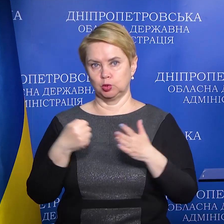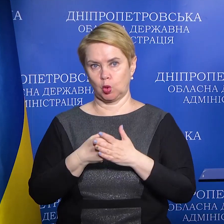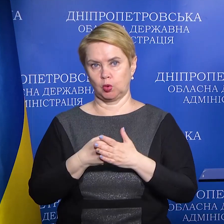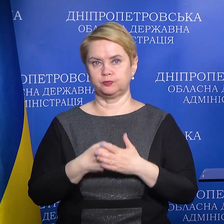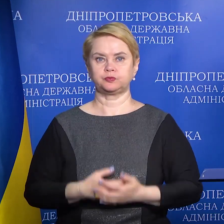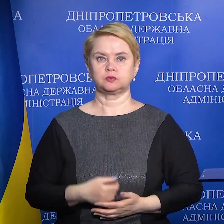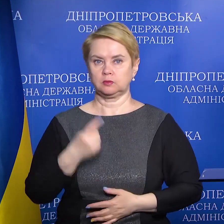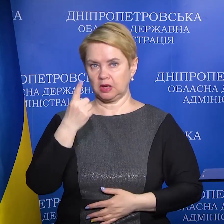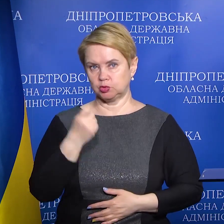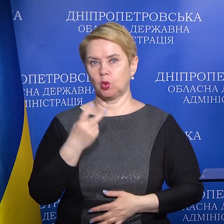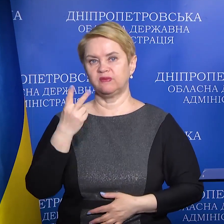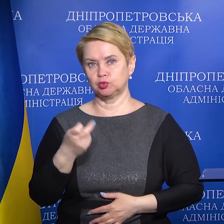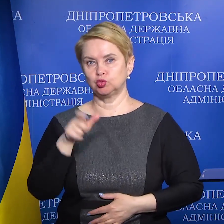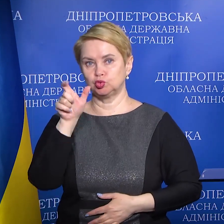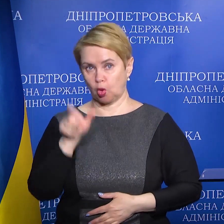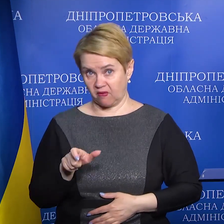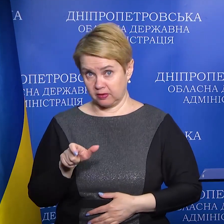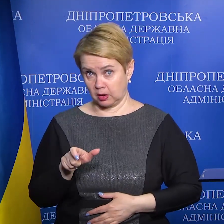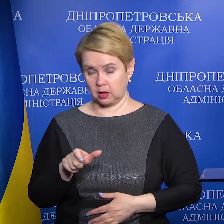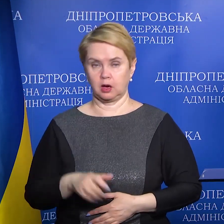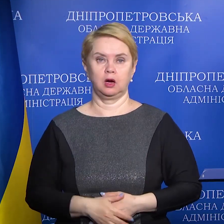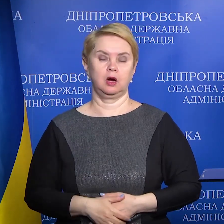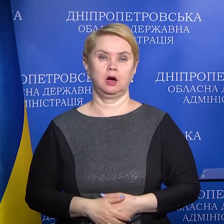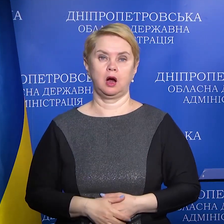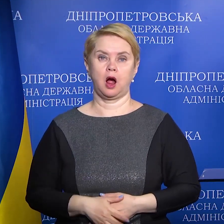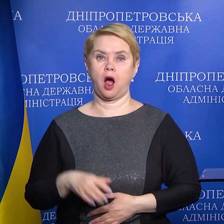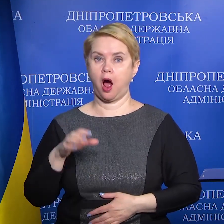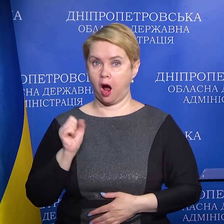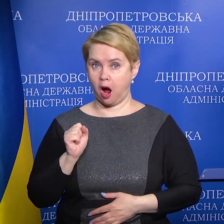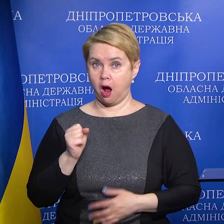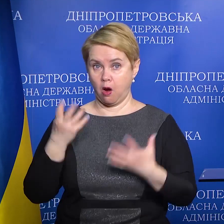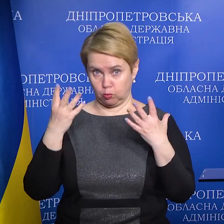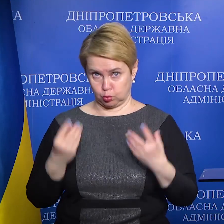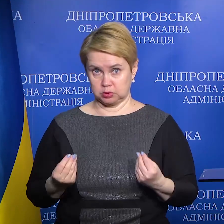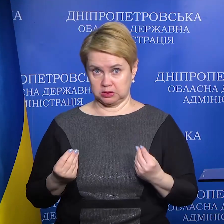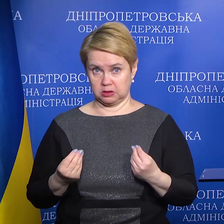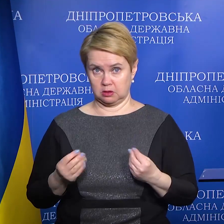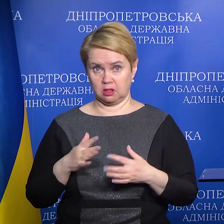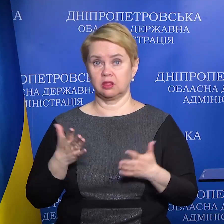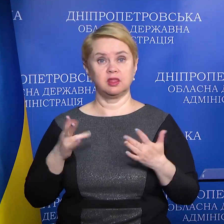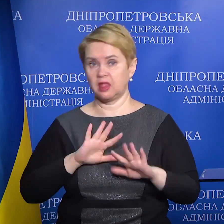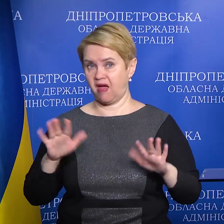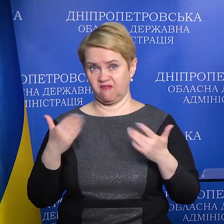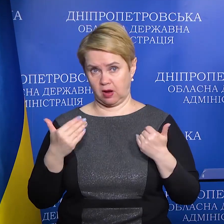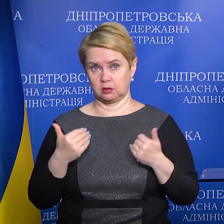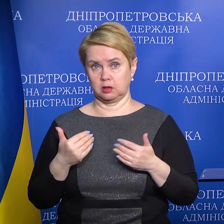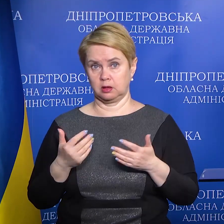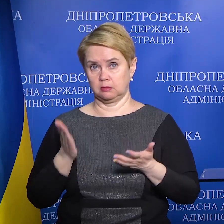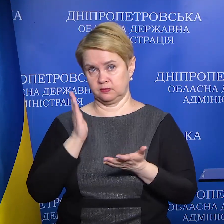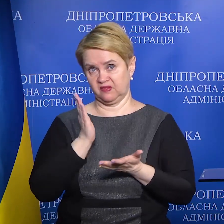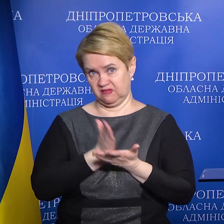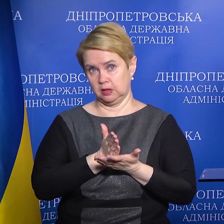100-200 чоловік. А в будні дні, не вихідні, сягає